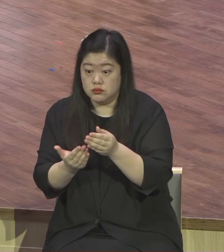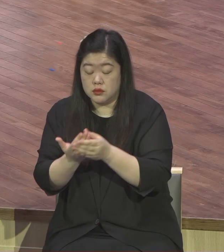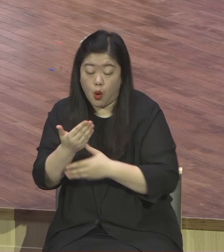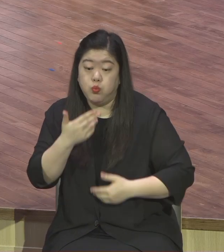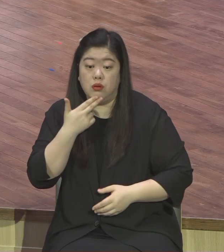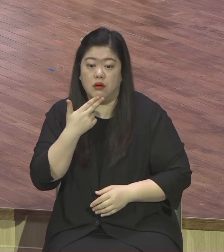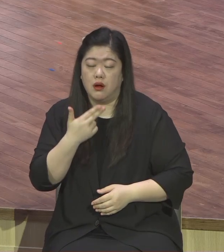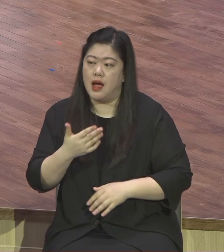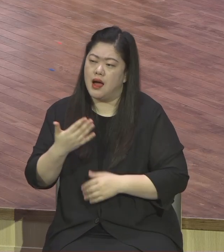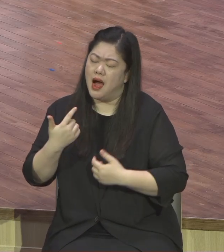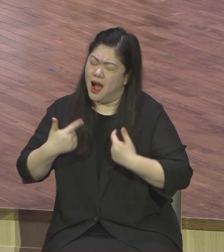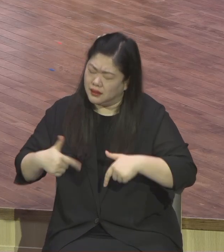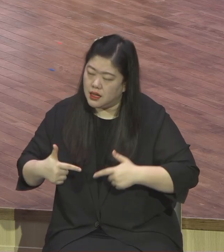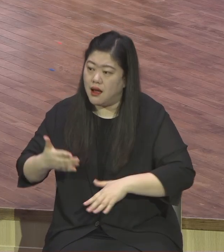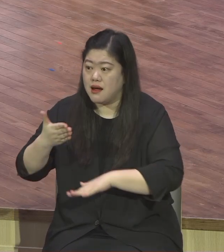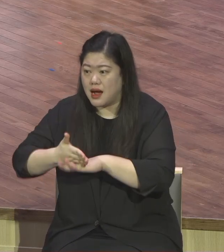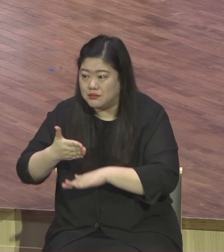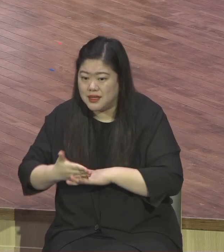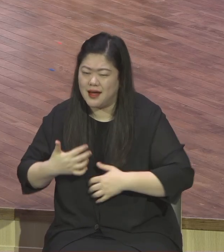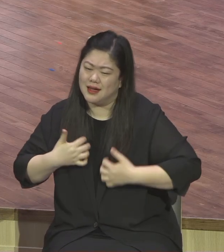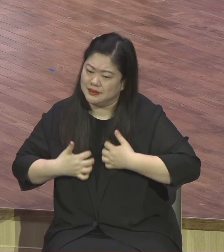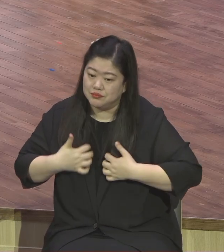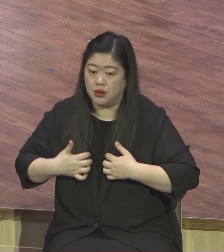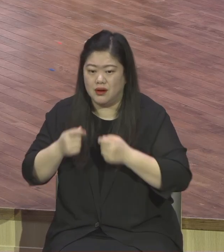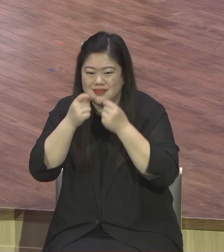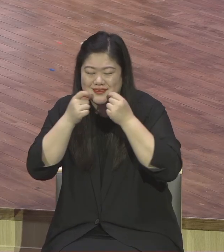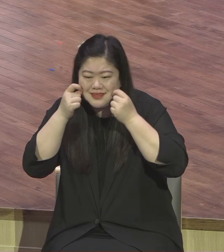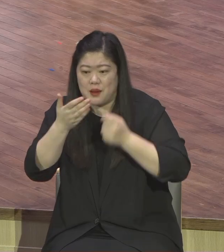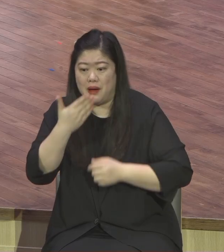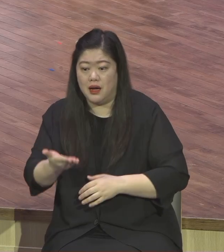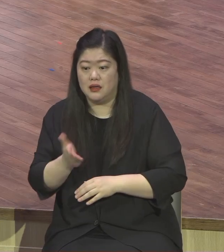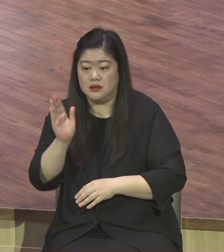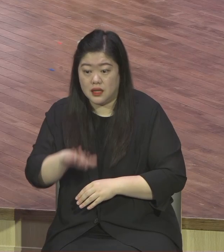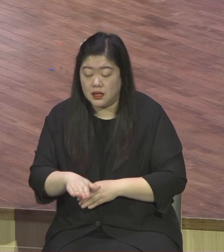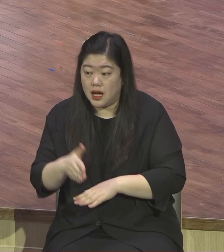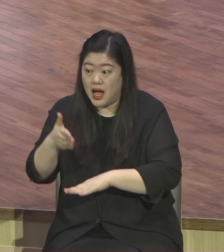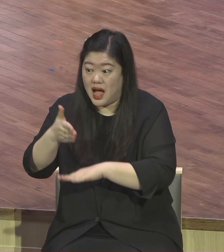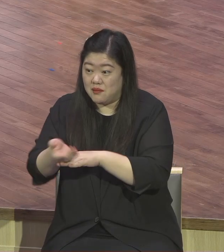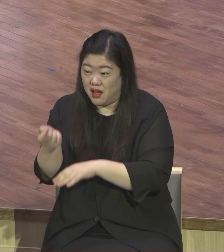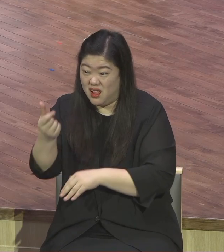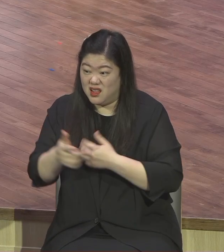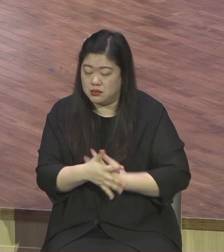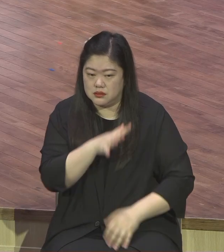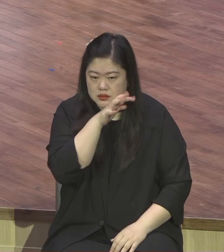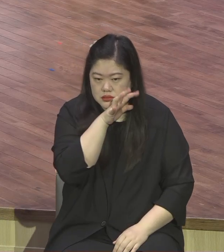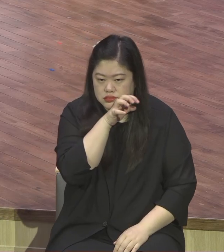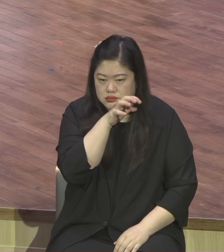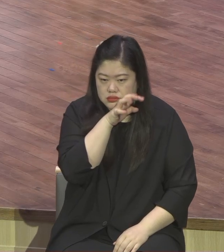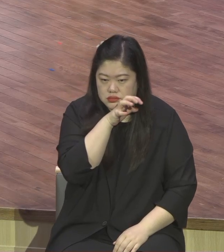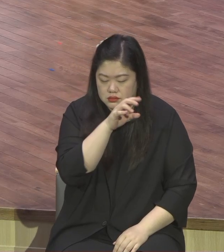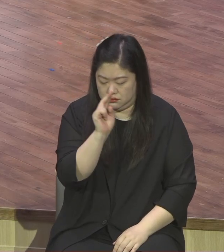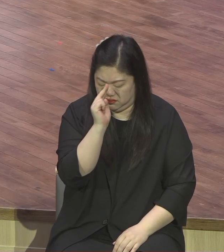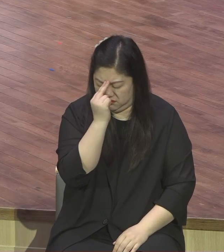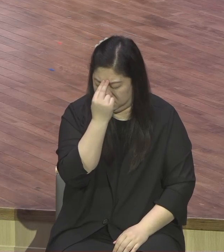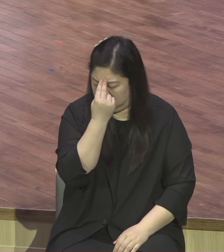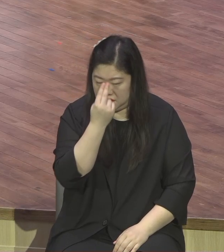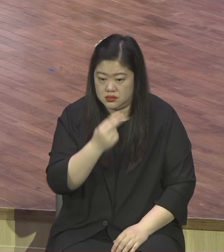불평만해. 왜 불만만해. 이런 사람들. 이런 불신자들이 하는 거예요. 우리는 뭐요. 구원 받은 사람들은